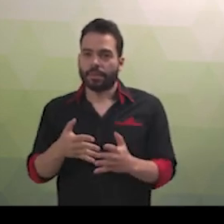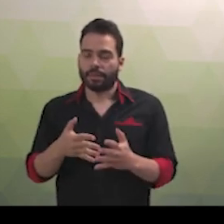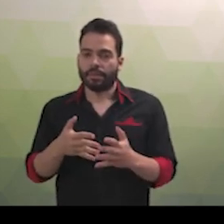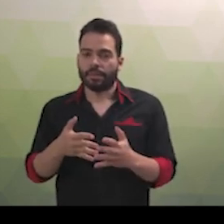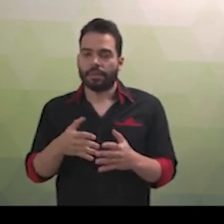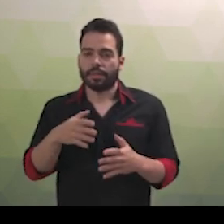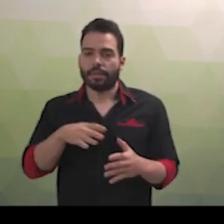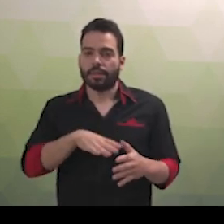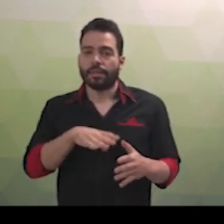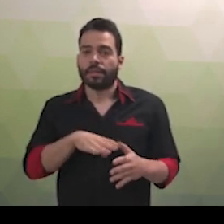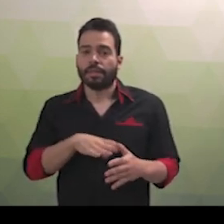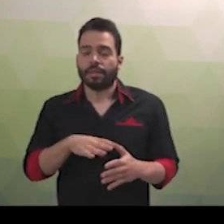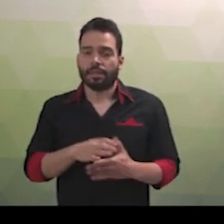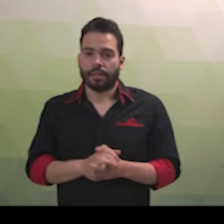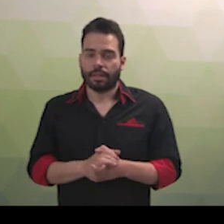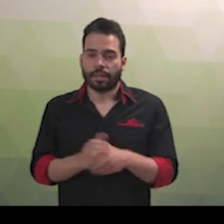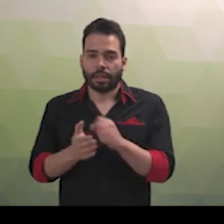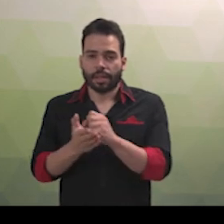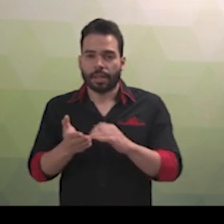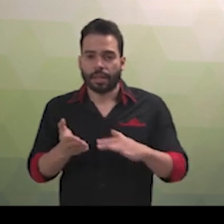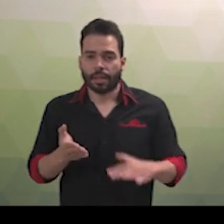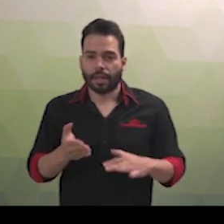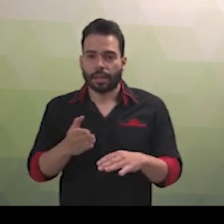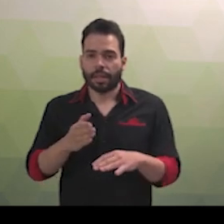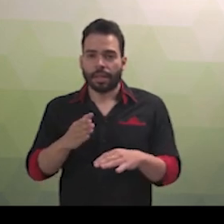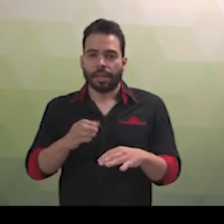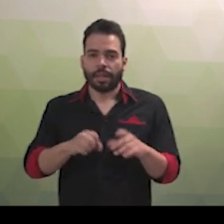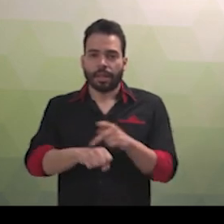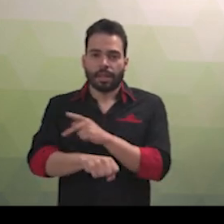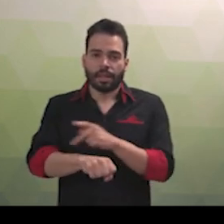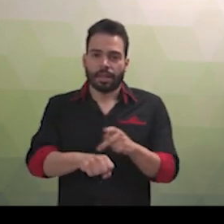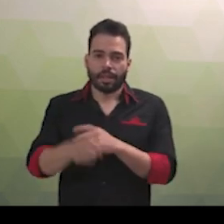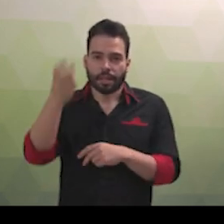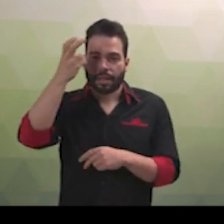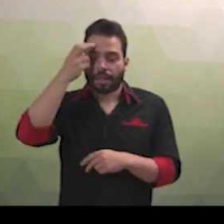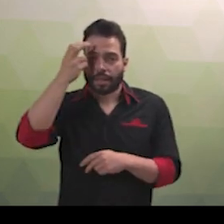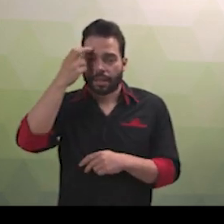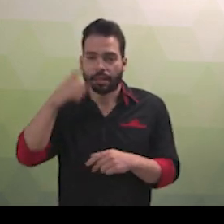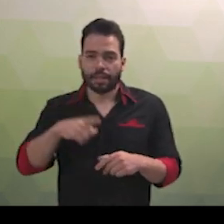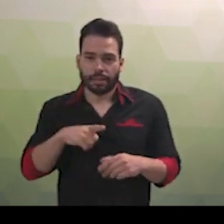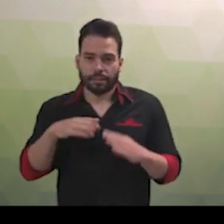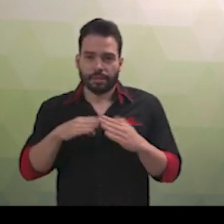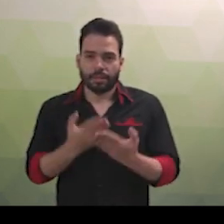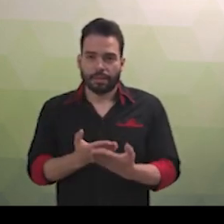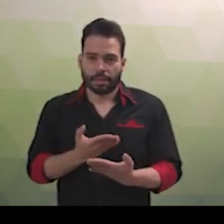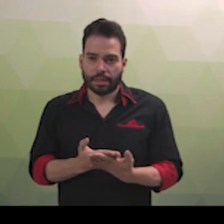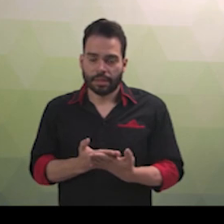níveis fundamental, médio e superior, de forma a viabilizar o acesso aos conteúdos curriculares.